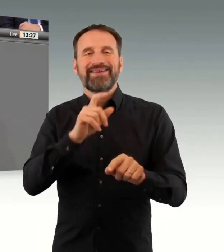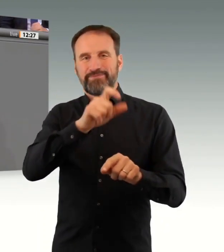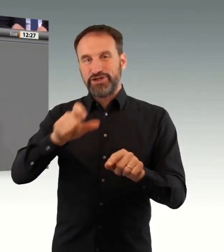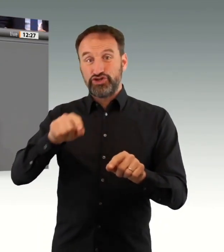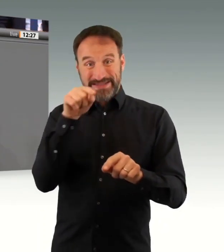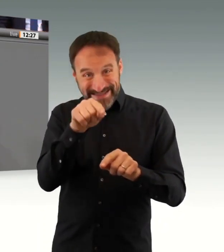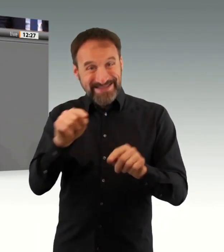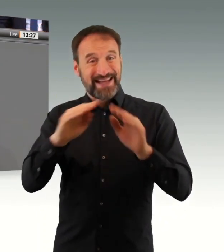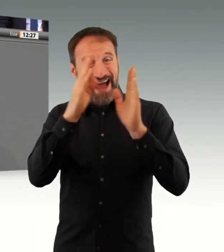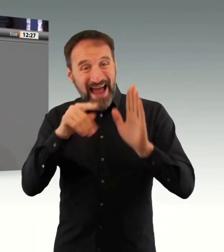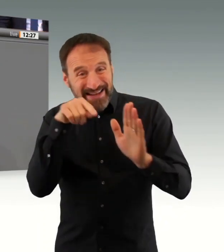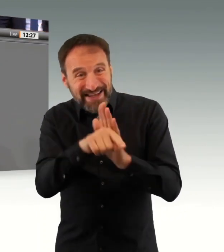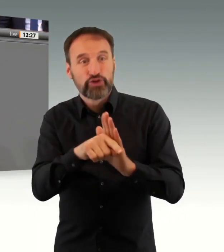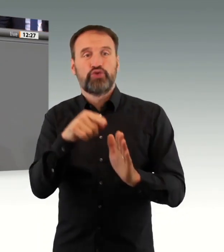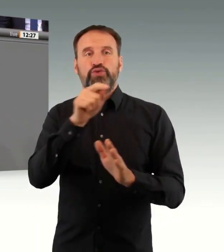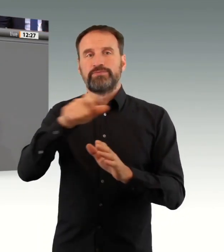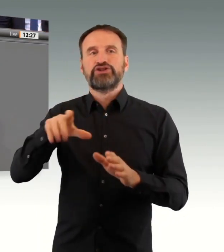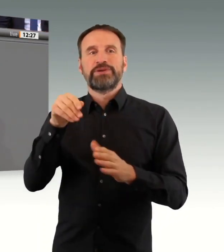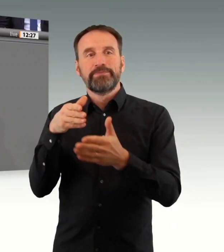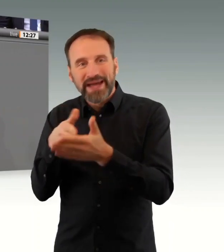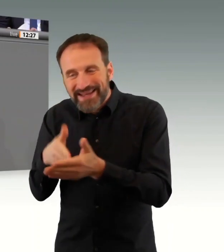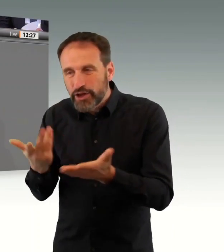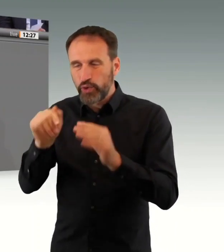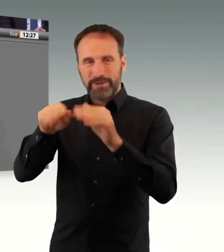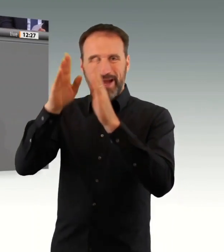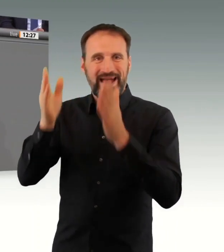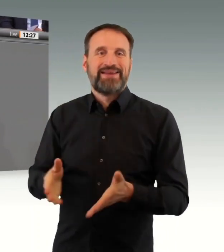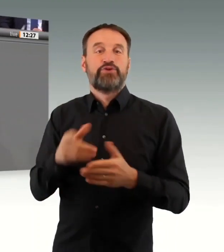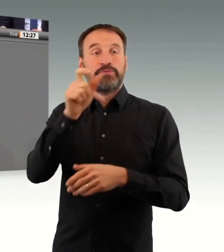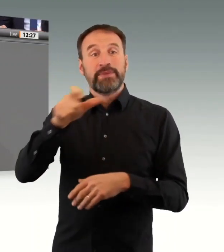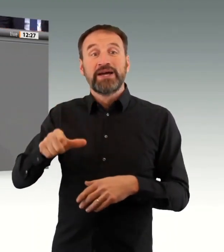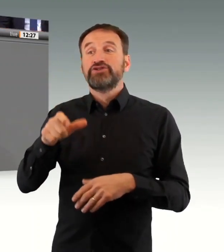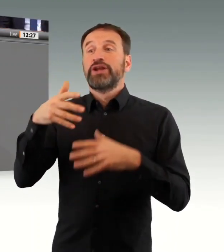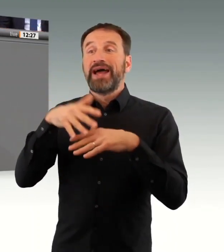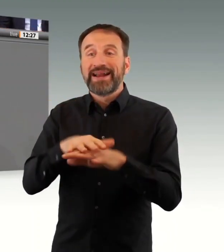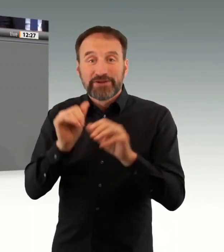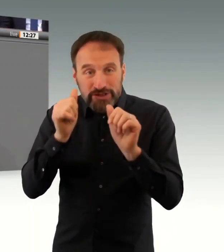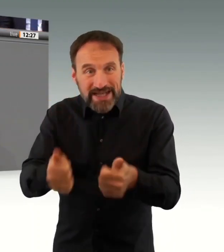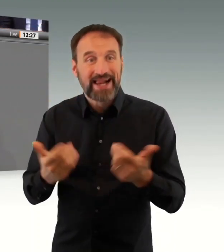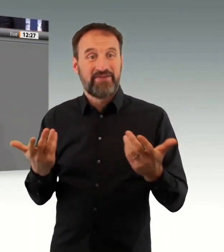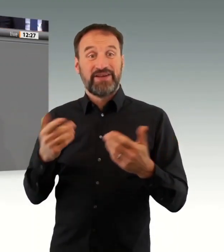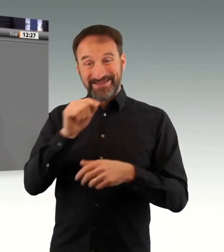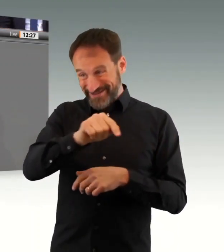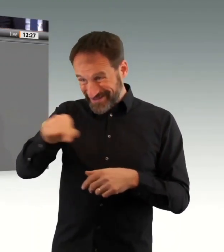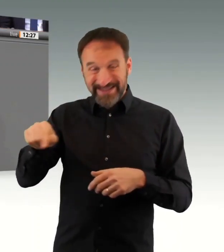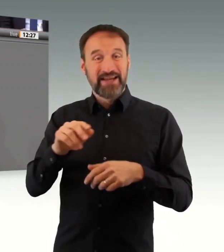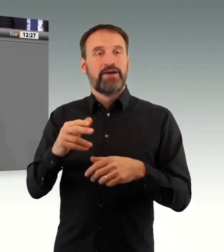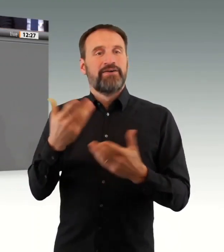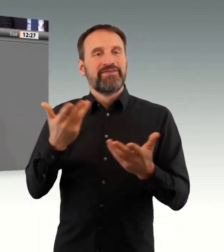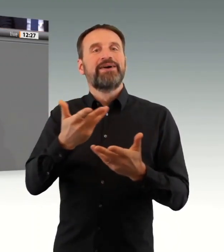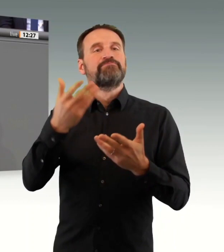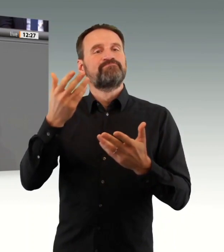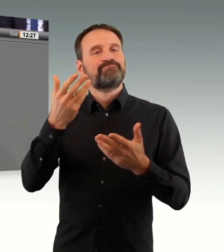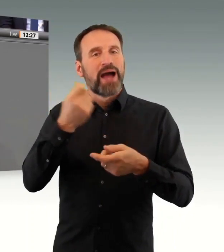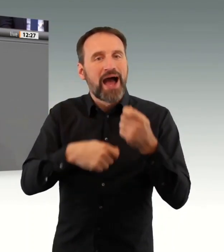die wir jetzt in einem zügigen Verfahren miteinander erarbeitet haben. Von meiner Seite einen herzlichen Dank auch